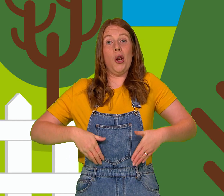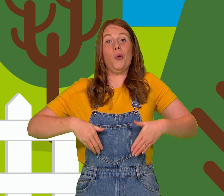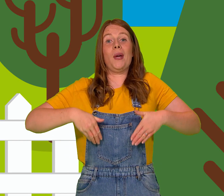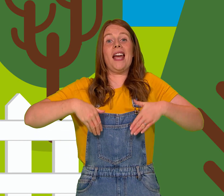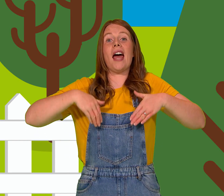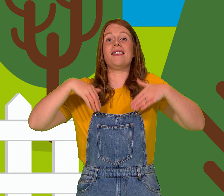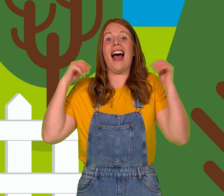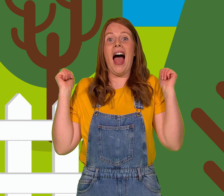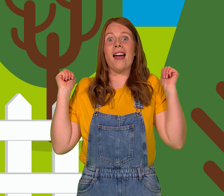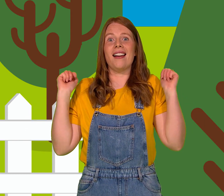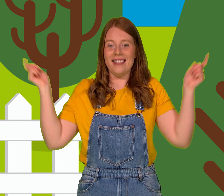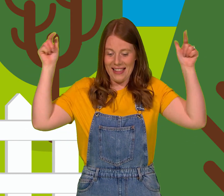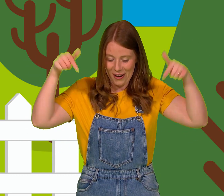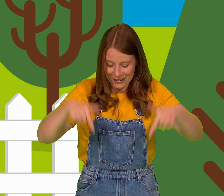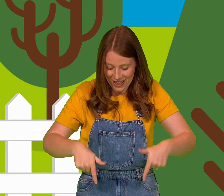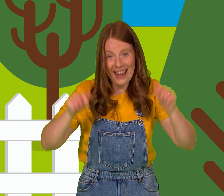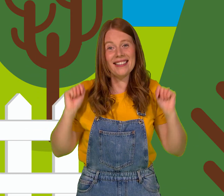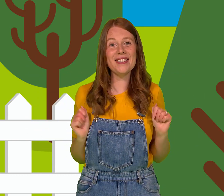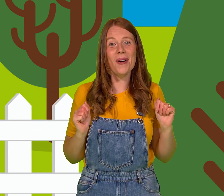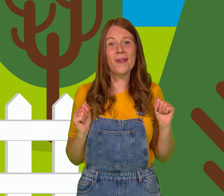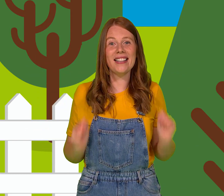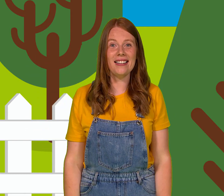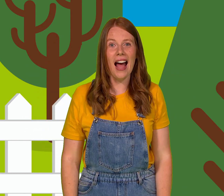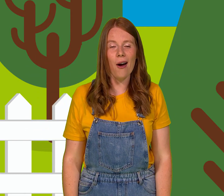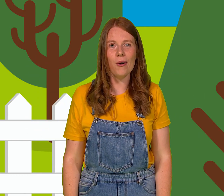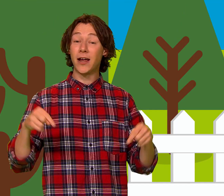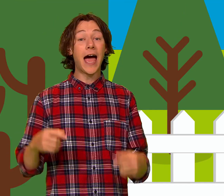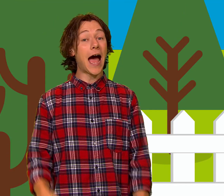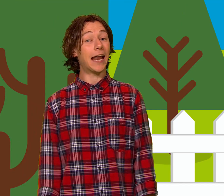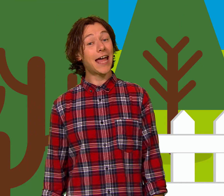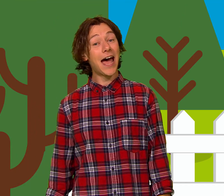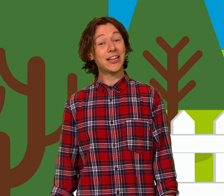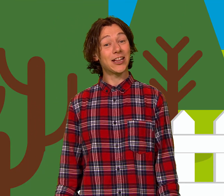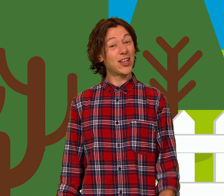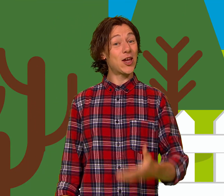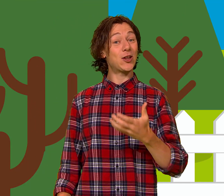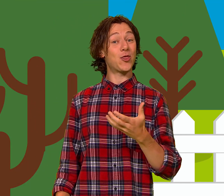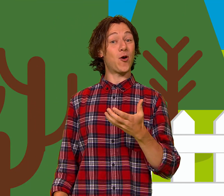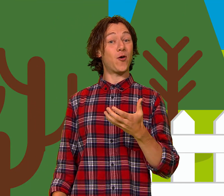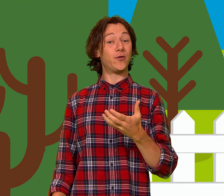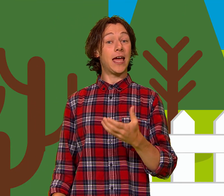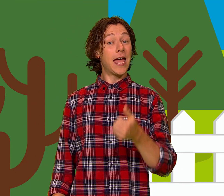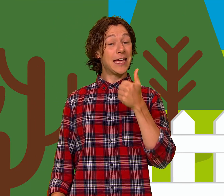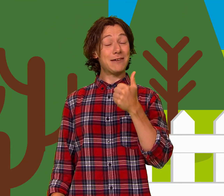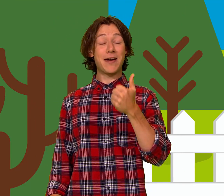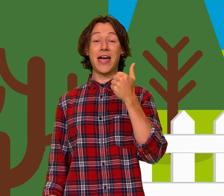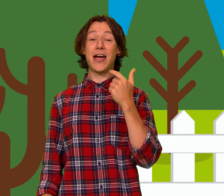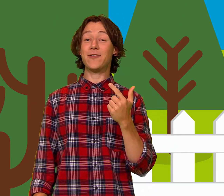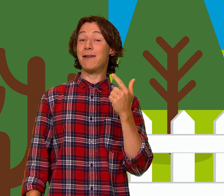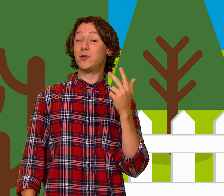Sylwi ar dy anadol a roi traed yn sond i'r llawr A nadlu'n ddo i mewn am